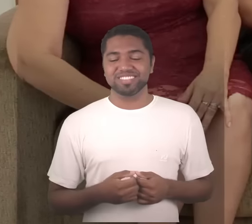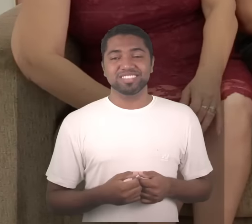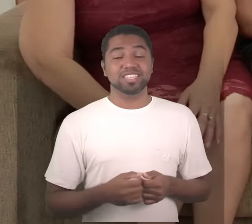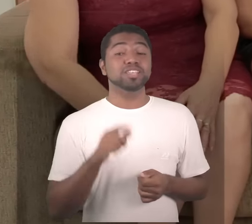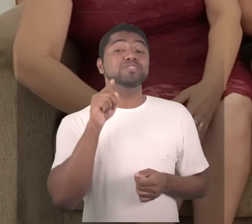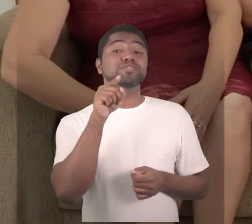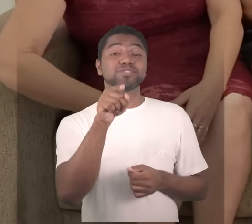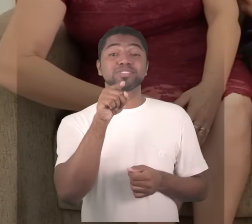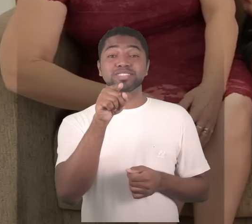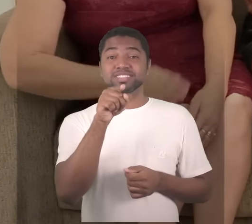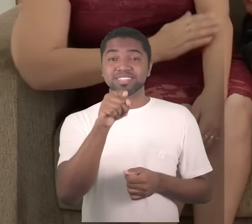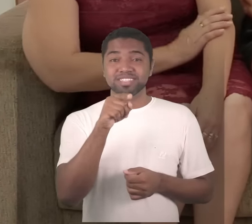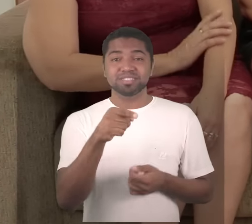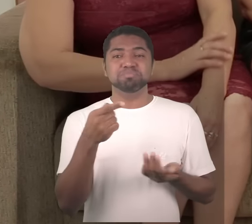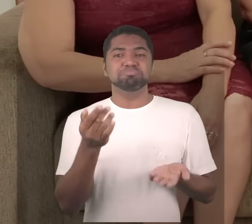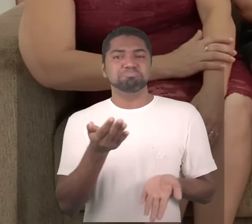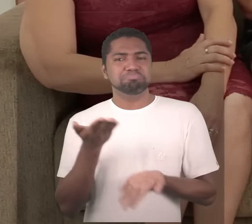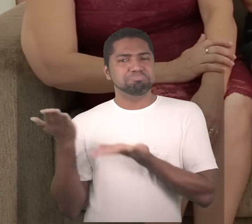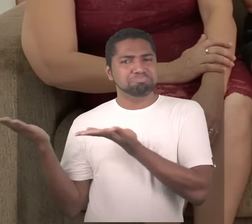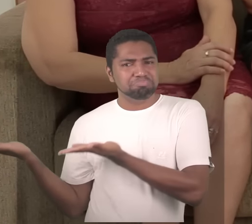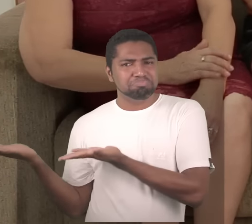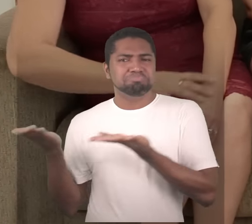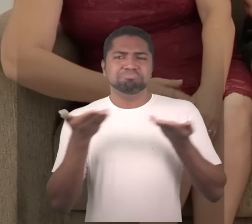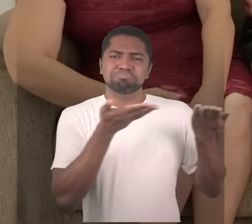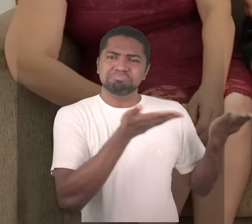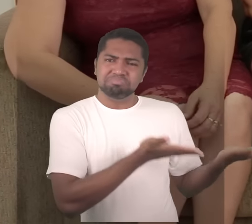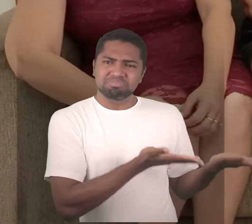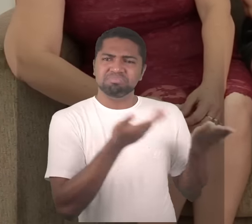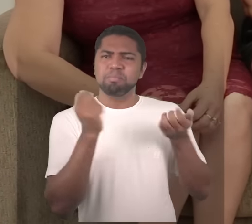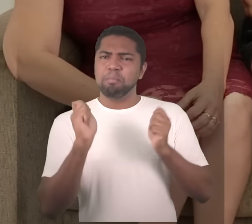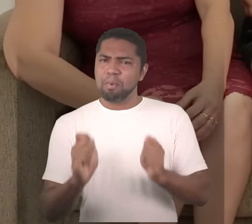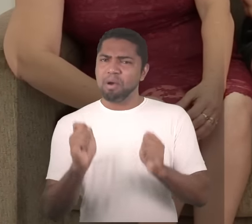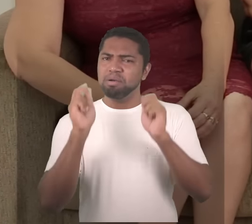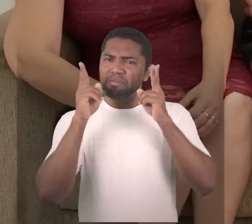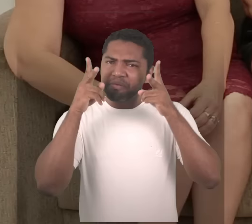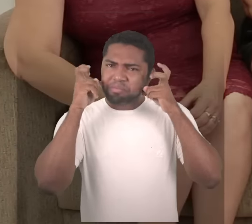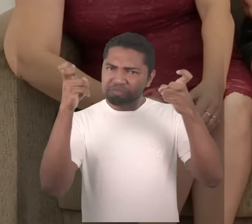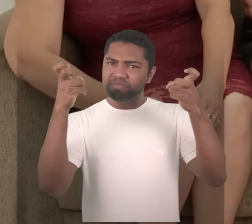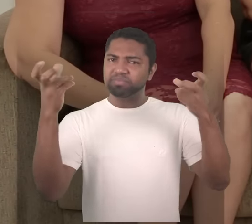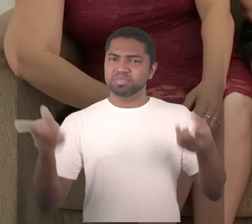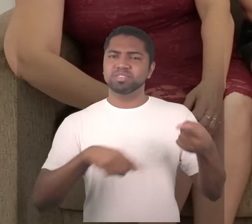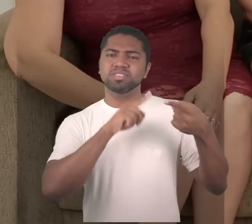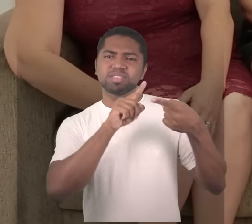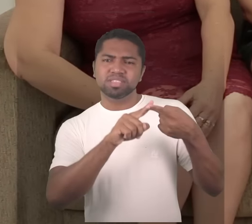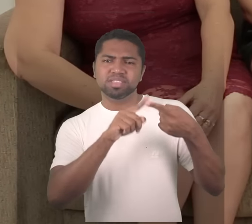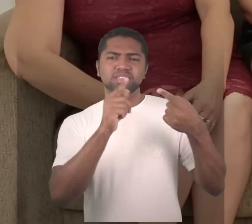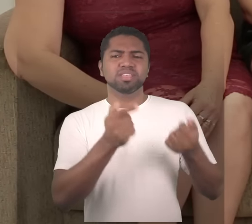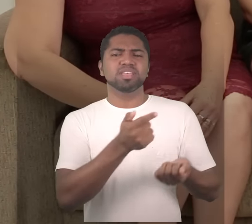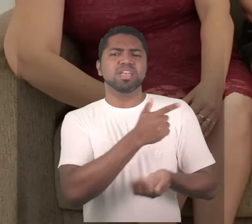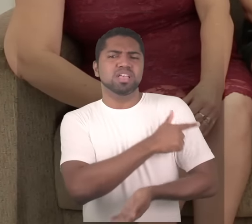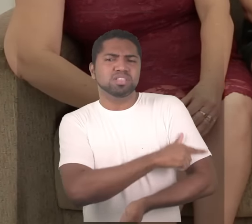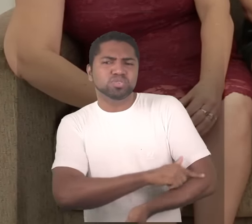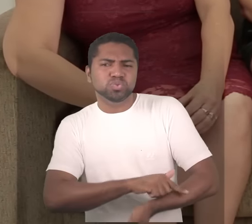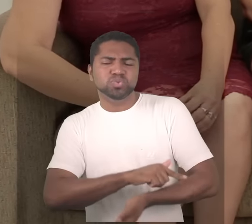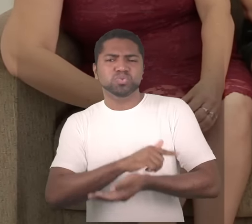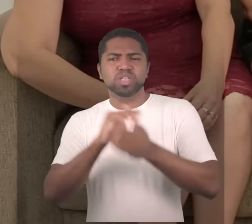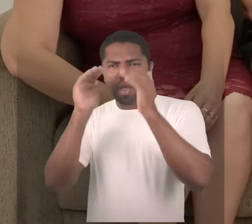você querido um exemplo um exemplo aí para os nossos telespectadores de respeito ao pai aos